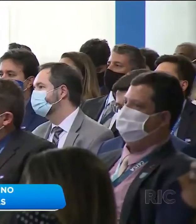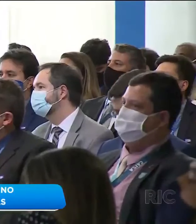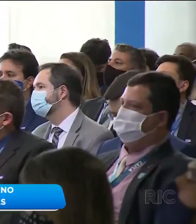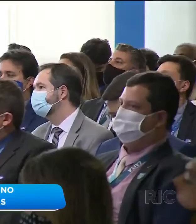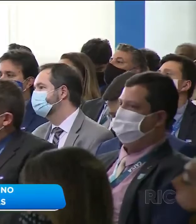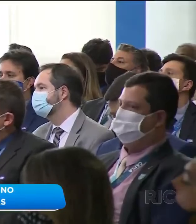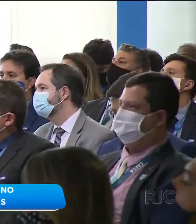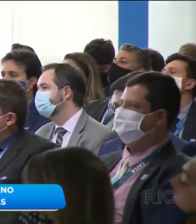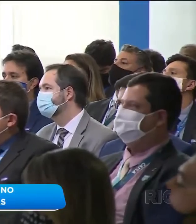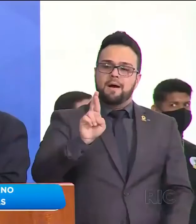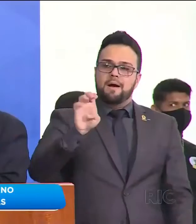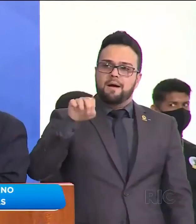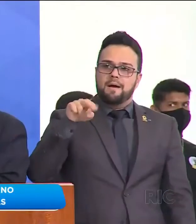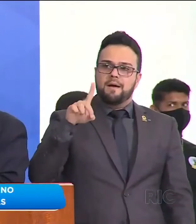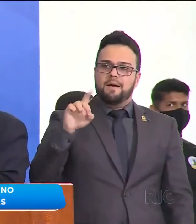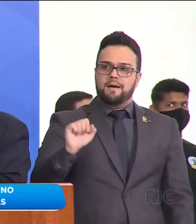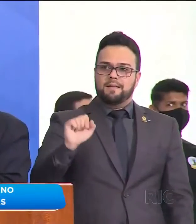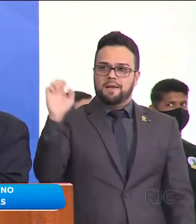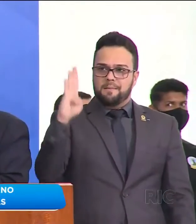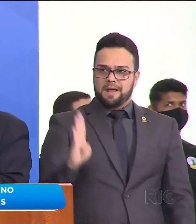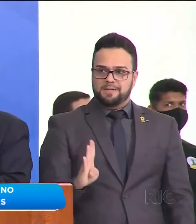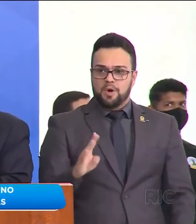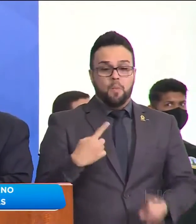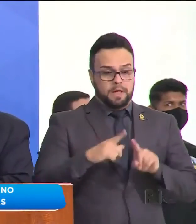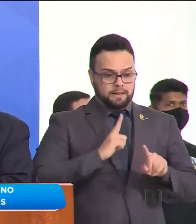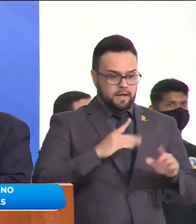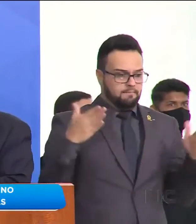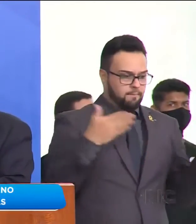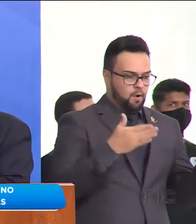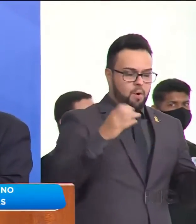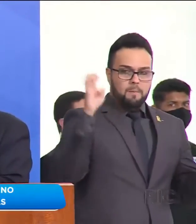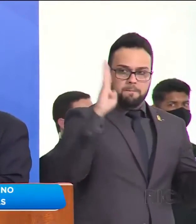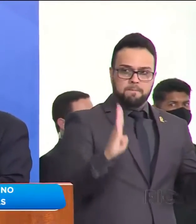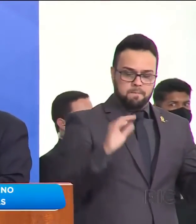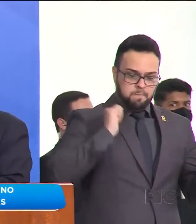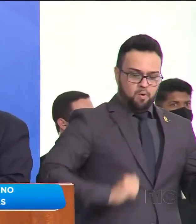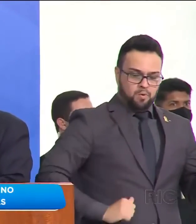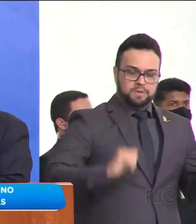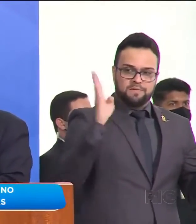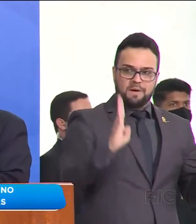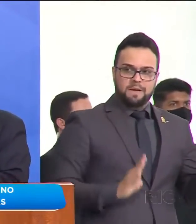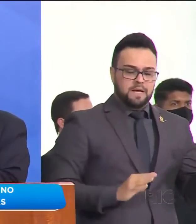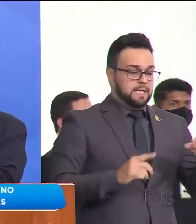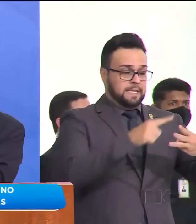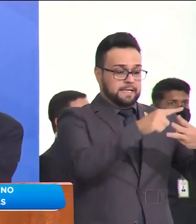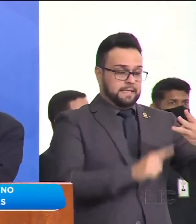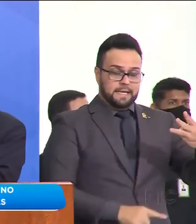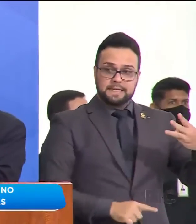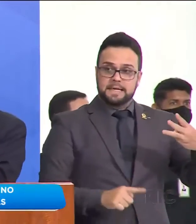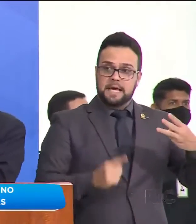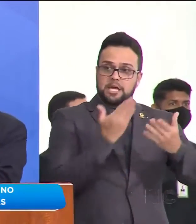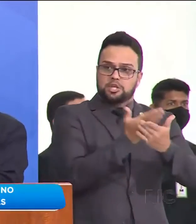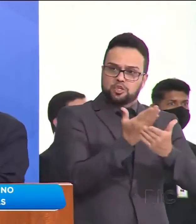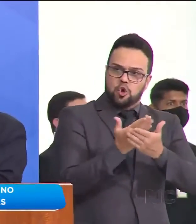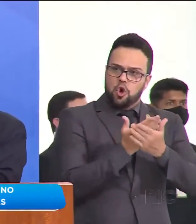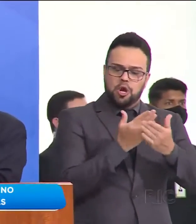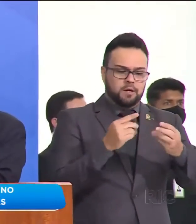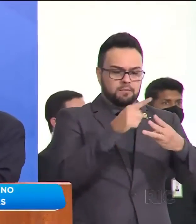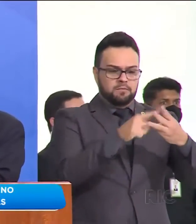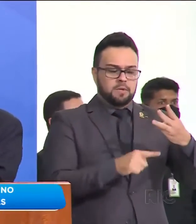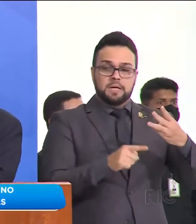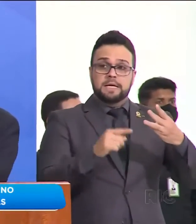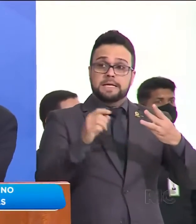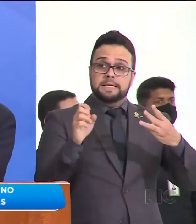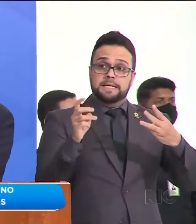e estímulo ao emprego. O Bolsa Família foi uma fusão de três ou quatro programas. Tinha o Bolsa Escola, tinha dois ou três programas